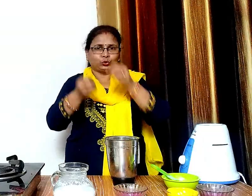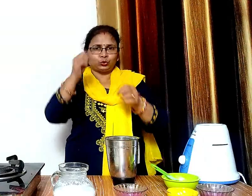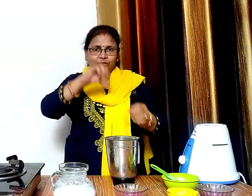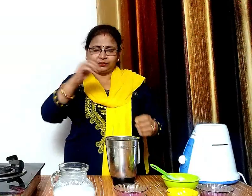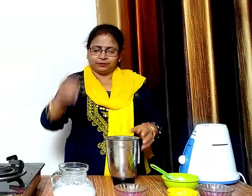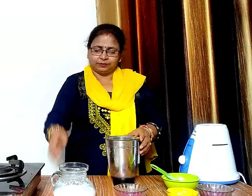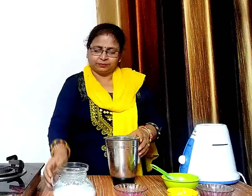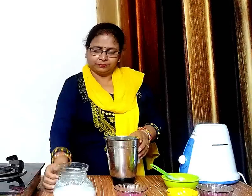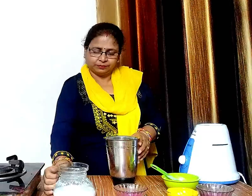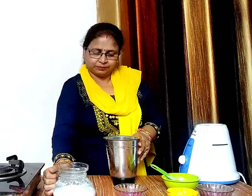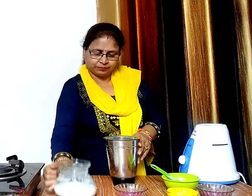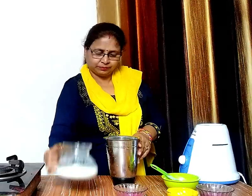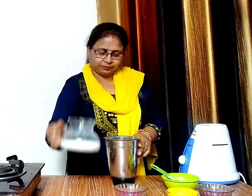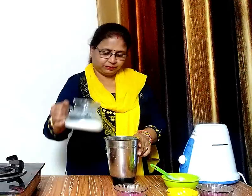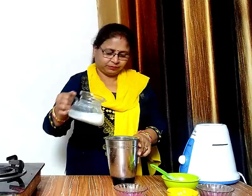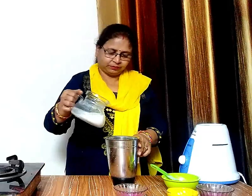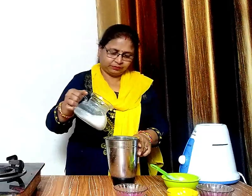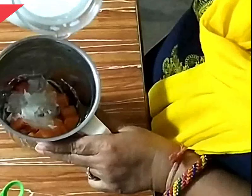और थोड़ा सा दूर डाल कर सभी को पीस लेंगे